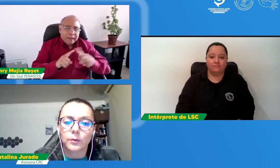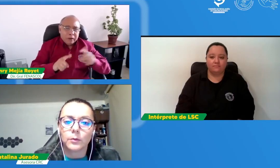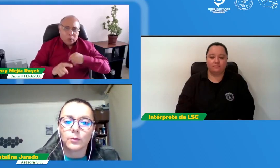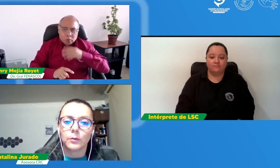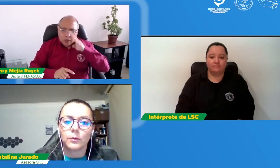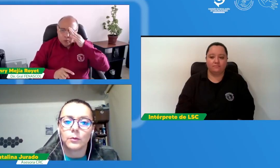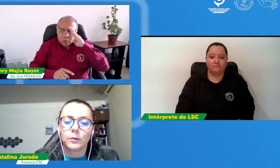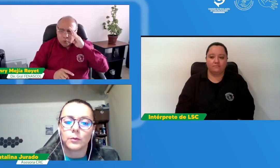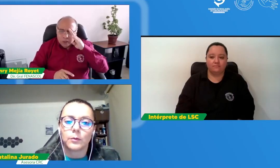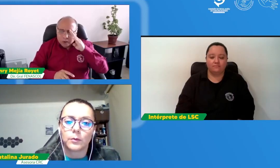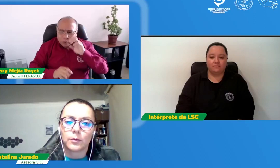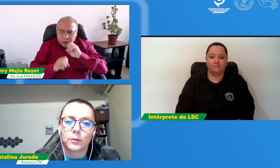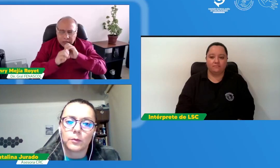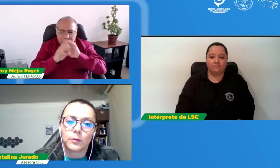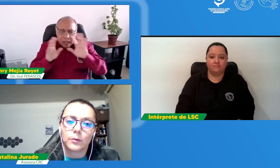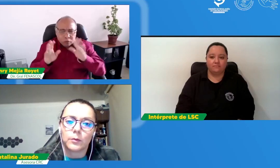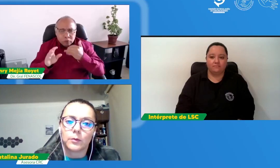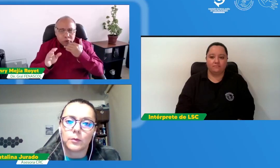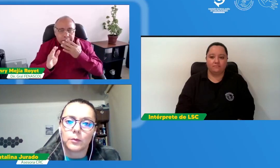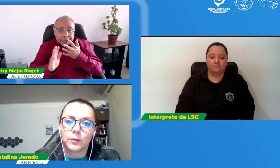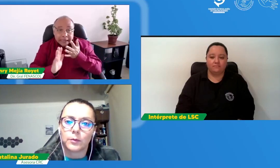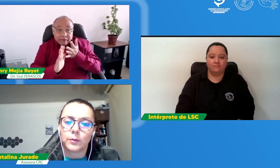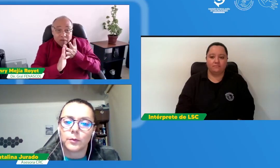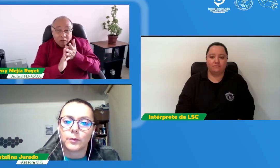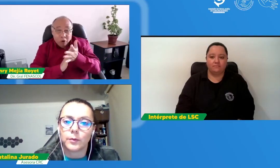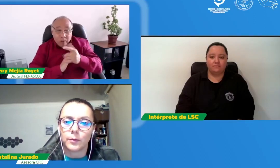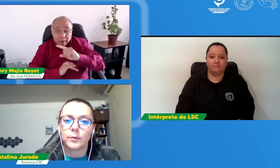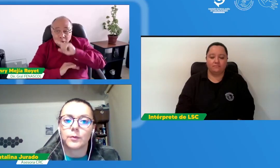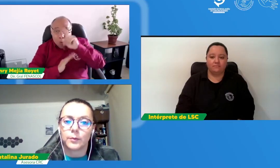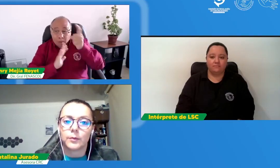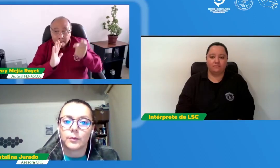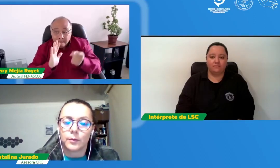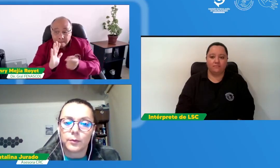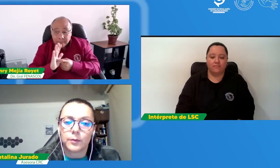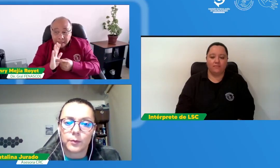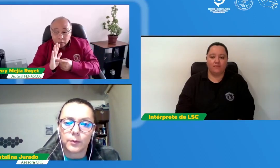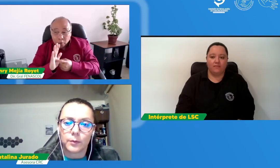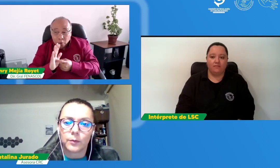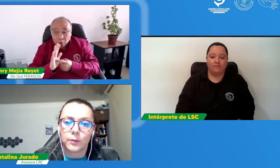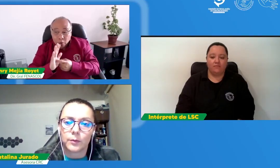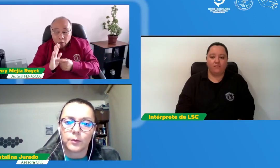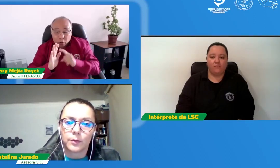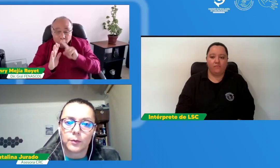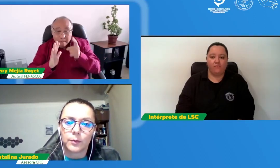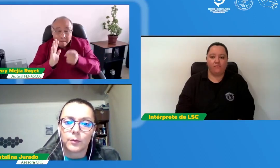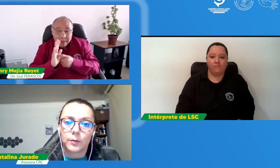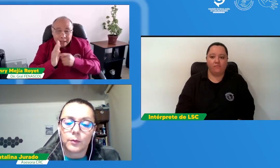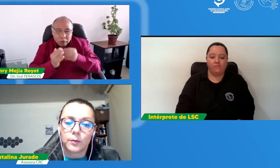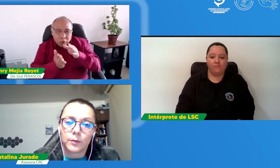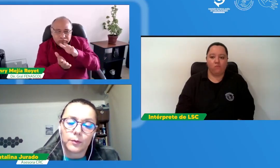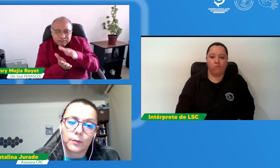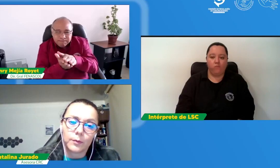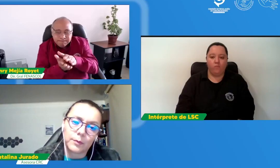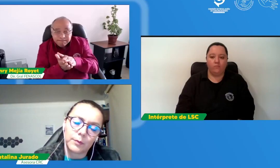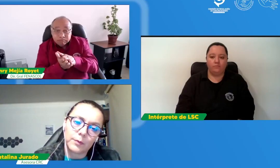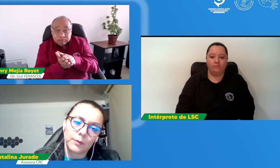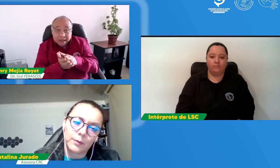antes leer esos resultados y ver la información entonces tengo otra pregunta